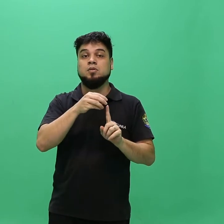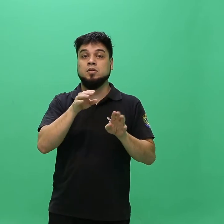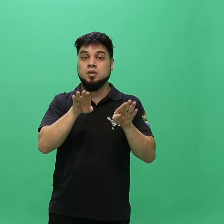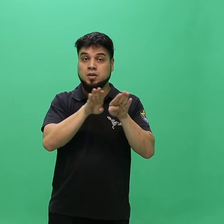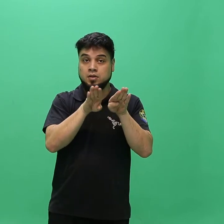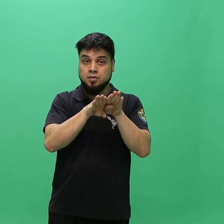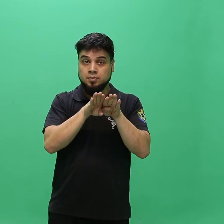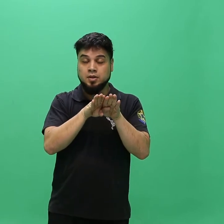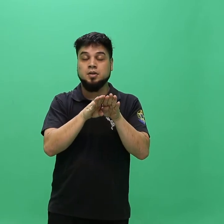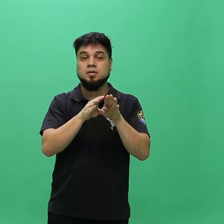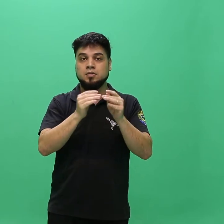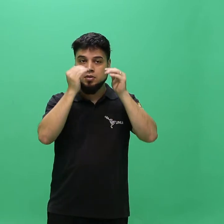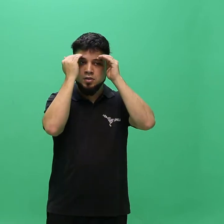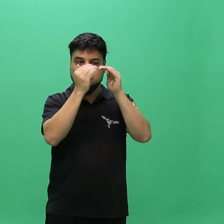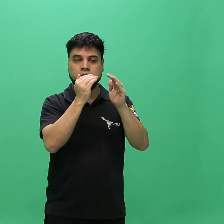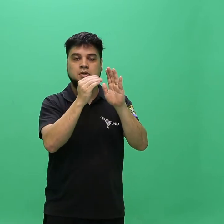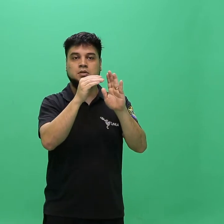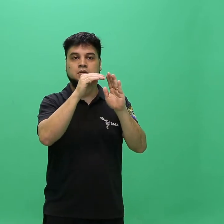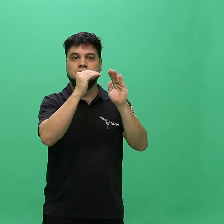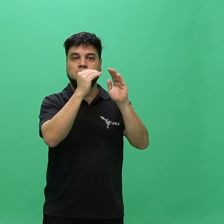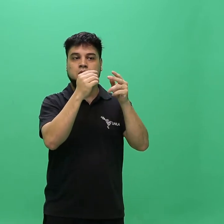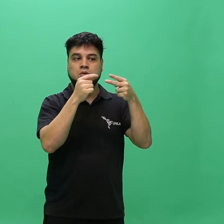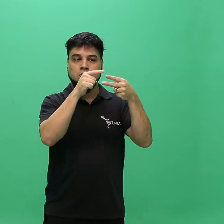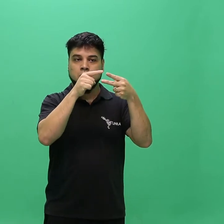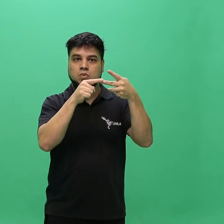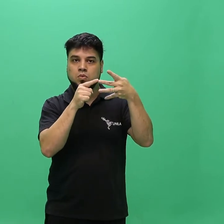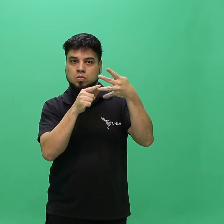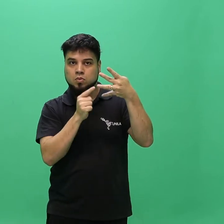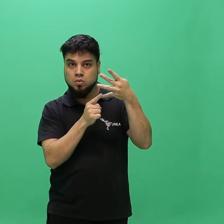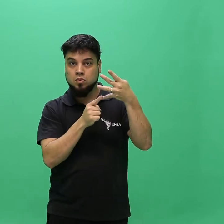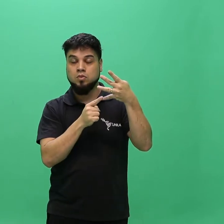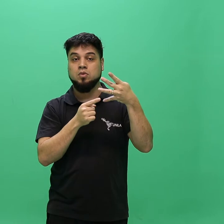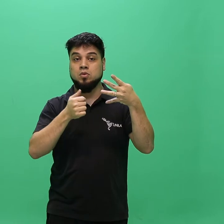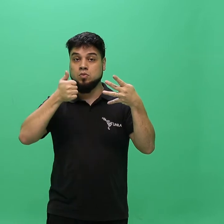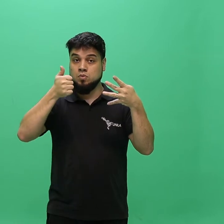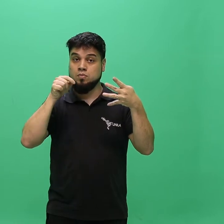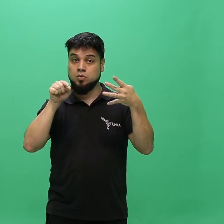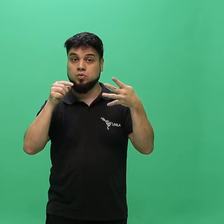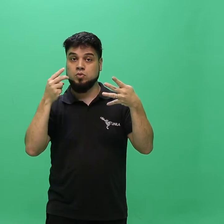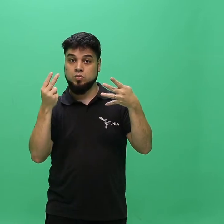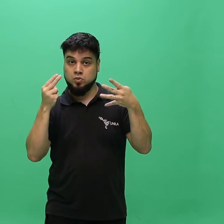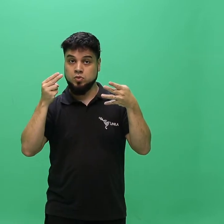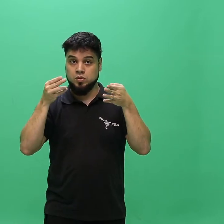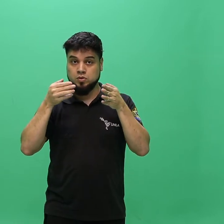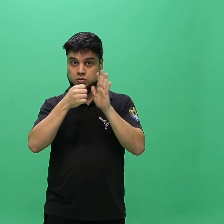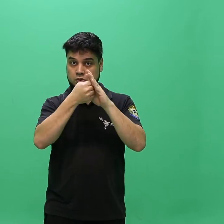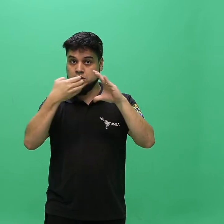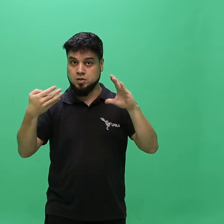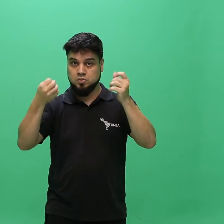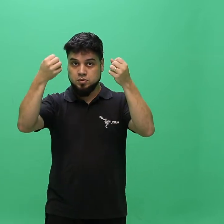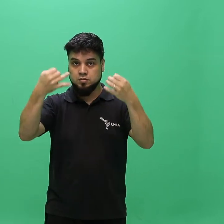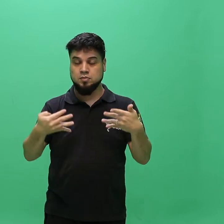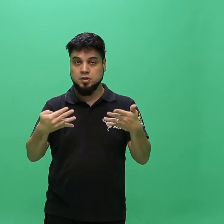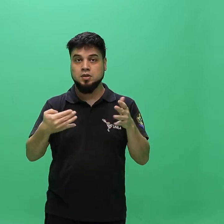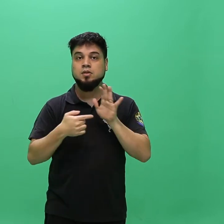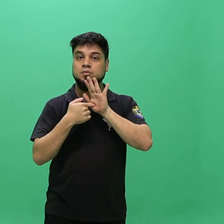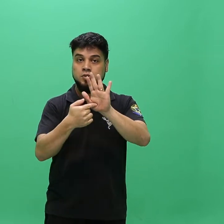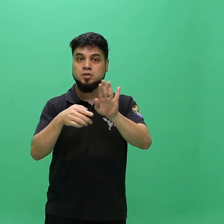das modalidades indicadas no item 1.2 do presente edital e conforme a explicação descrita a